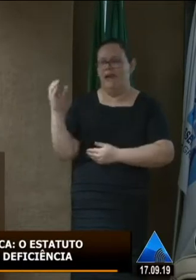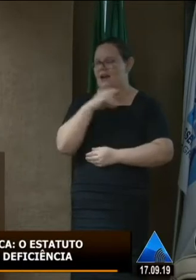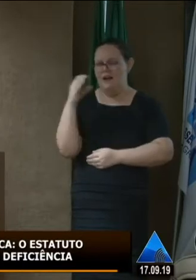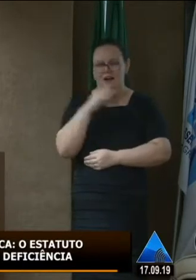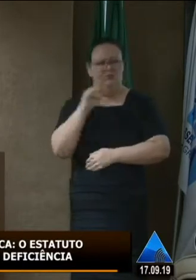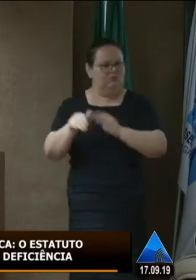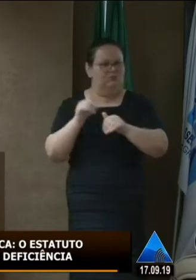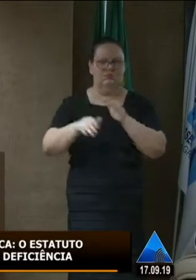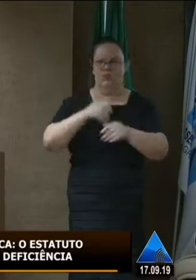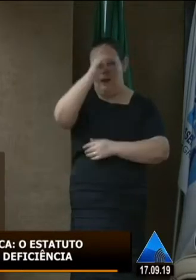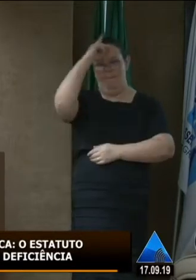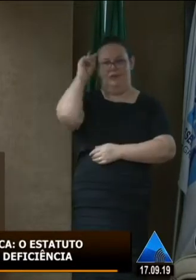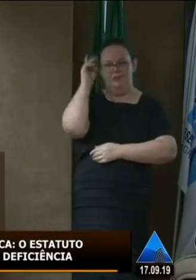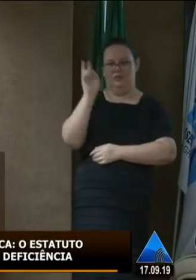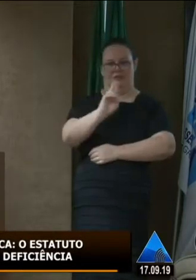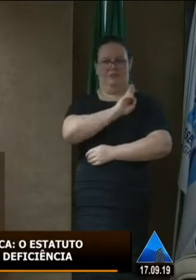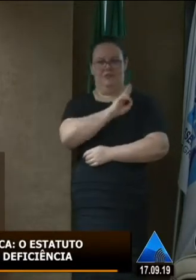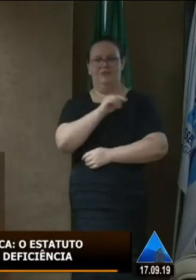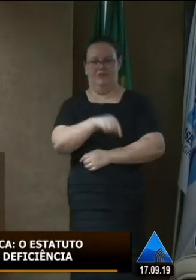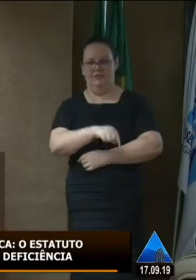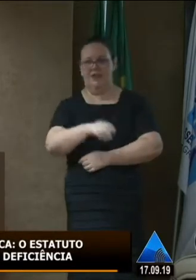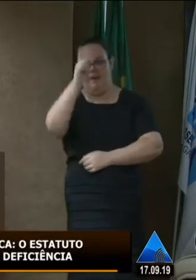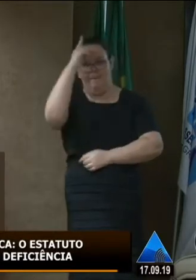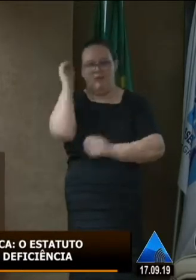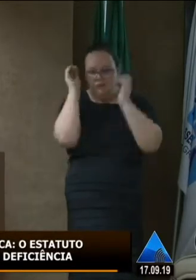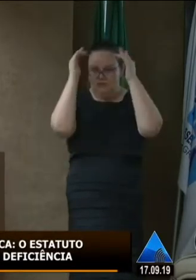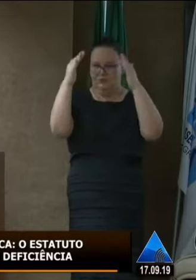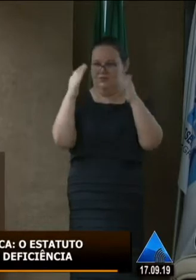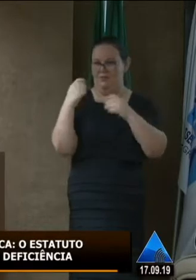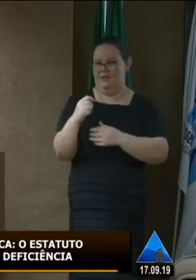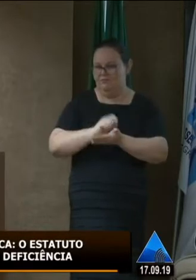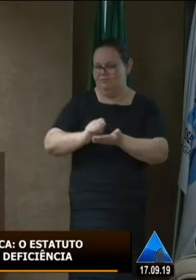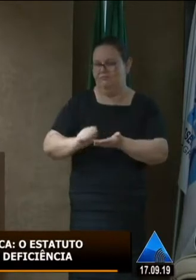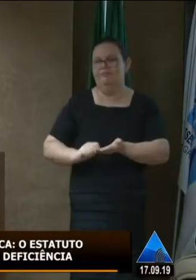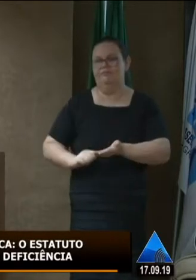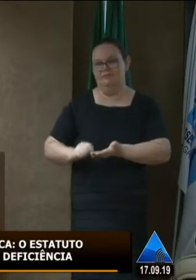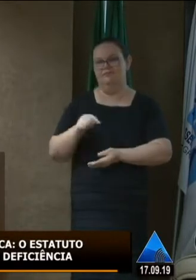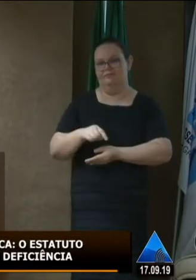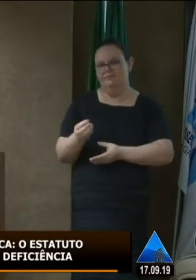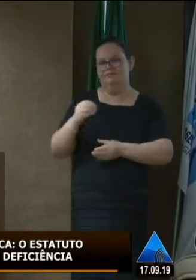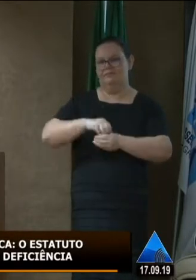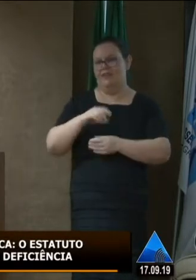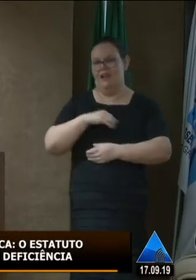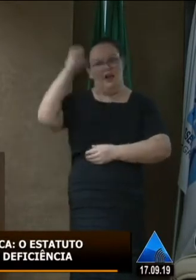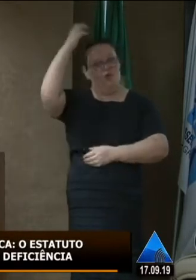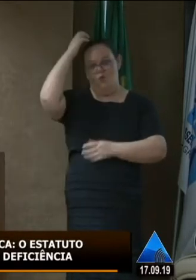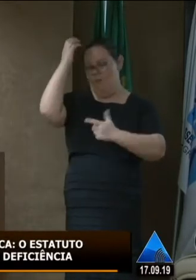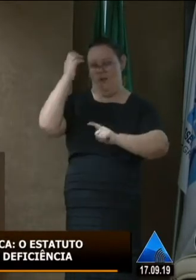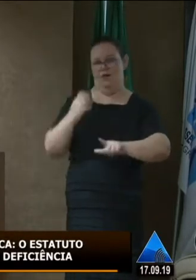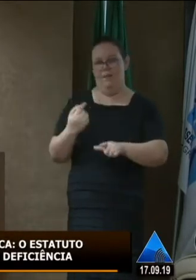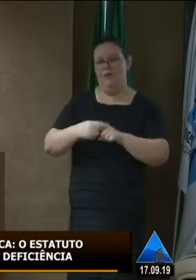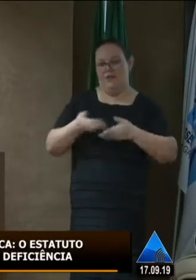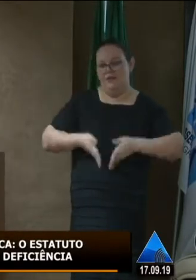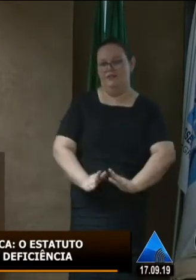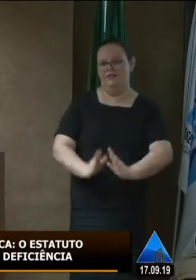para que venha dar uma resposta a essas pessoas que não tem culpa por terem nascido com esse seu transtorno.